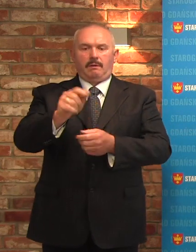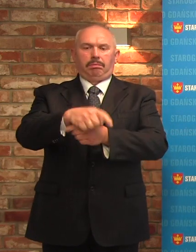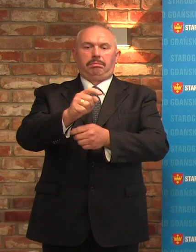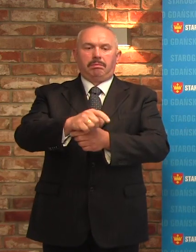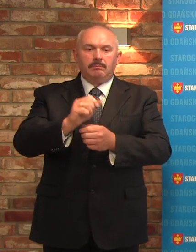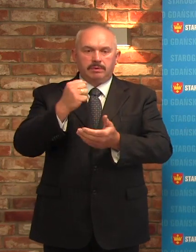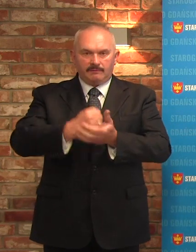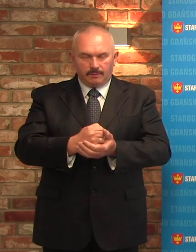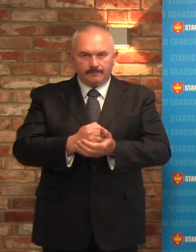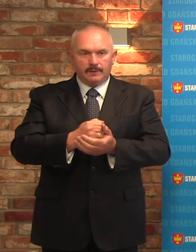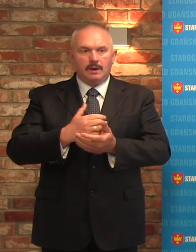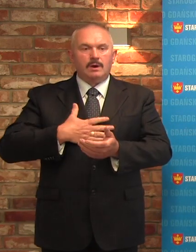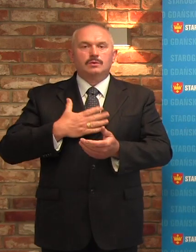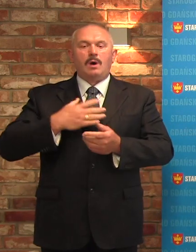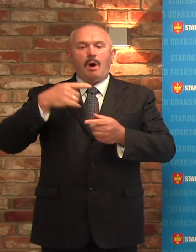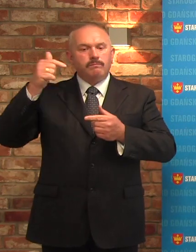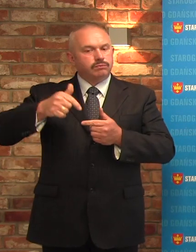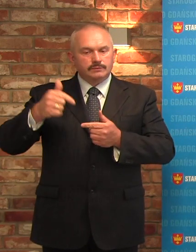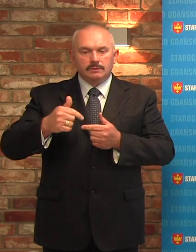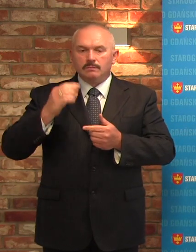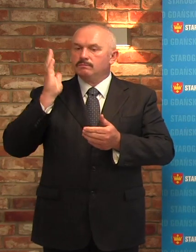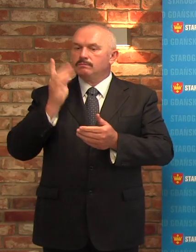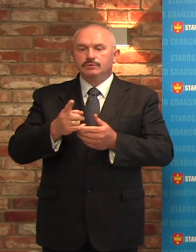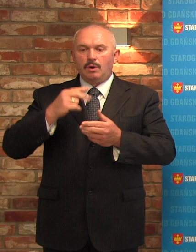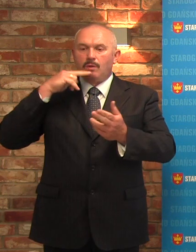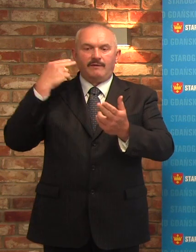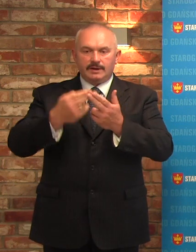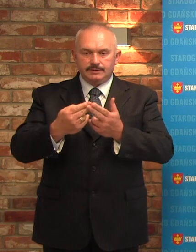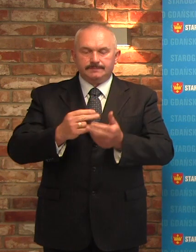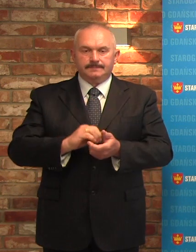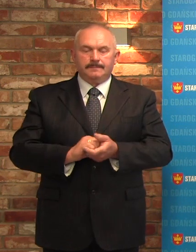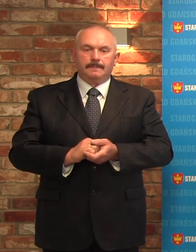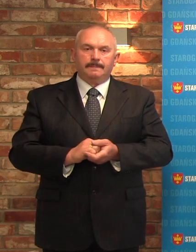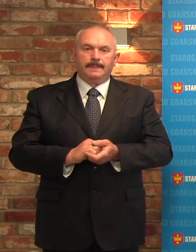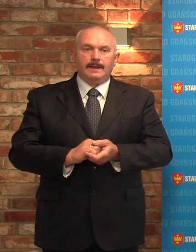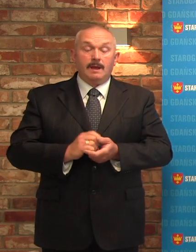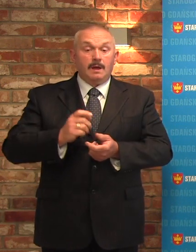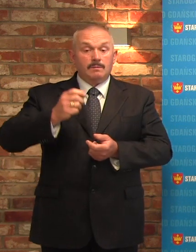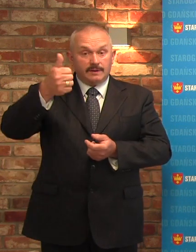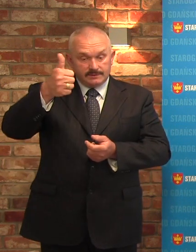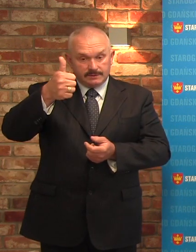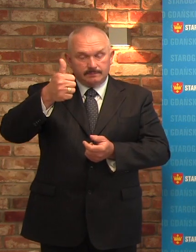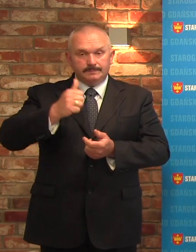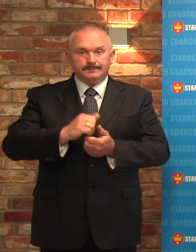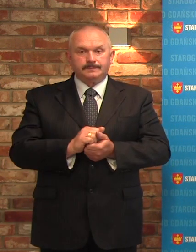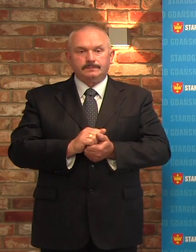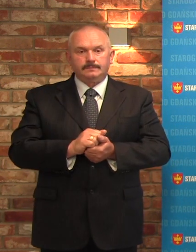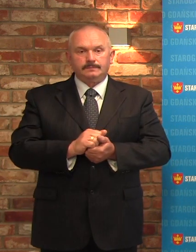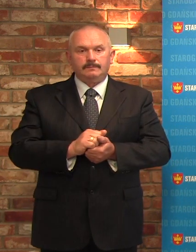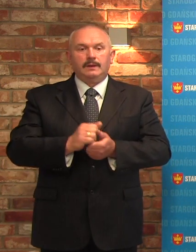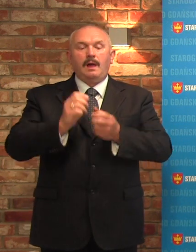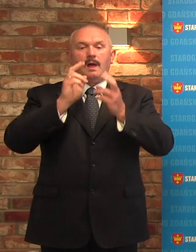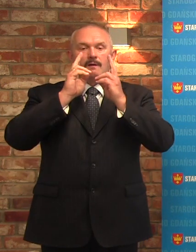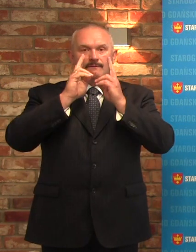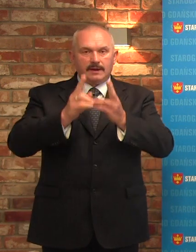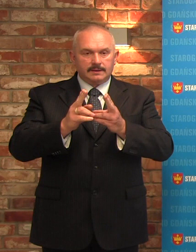Czuję się po obowiązku, odniosę się do tych sformułowań. Przede wszystkim już ten fakt,